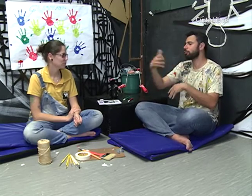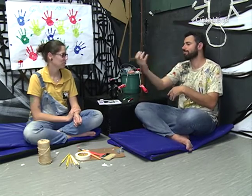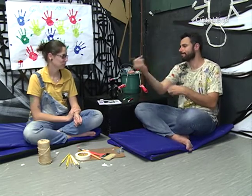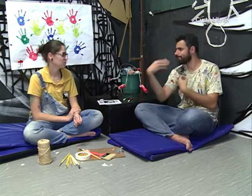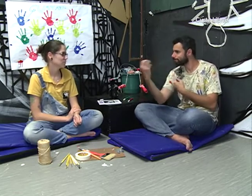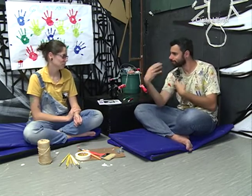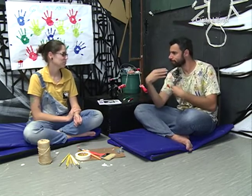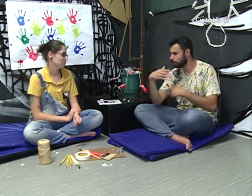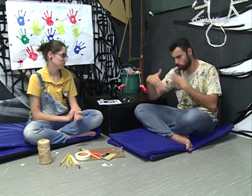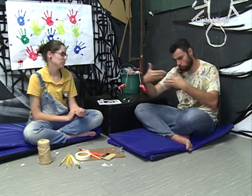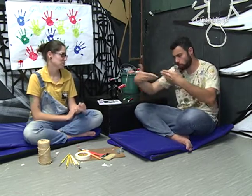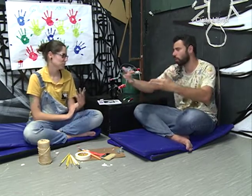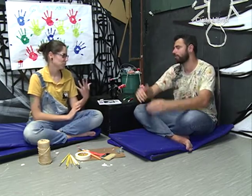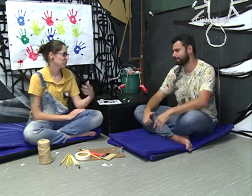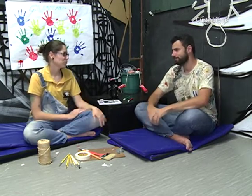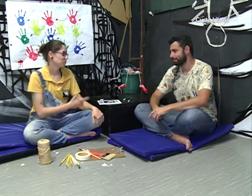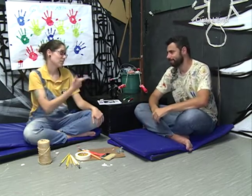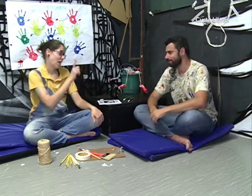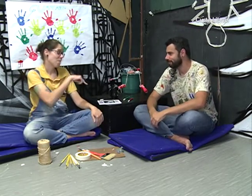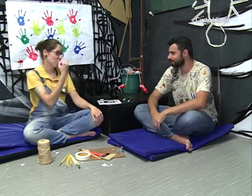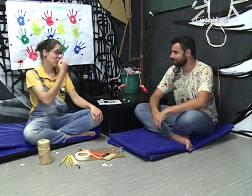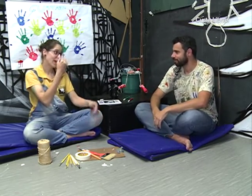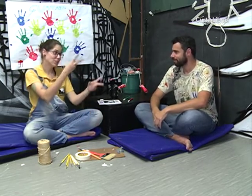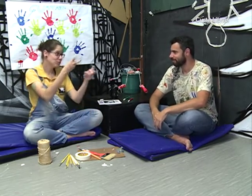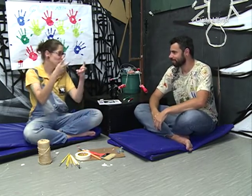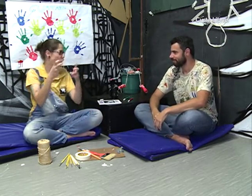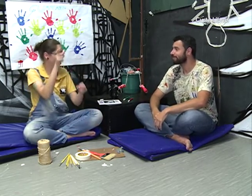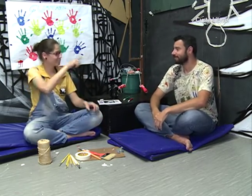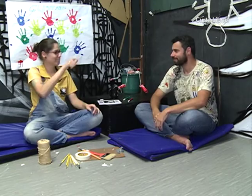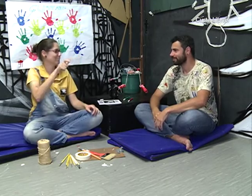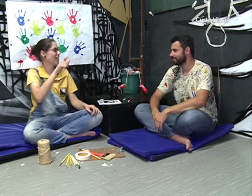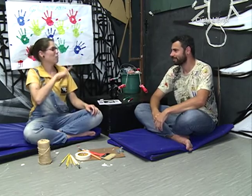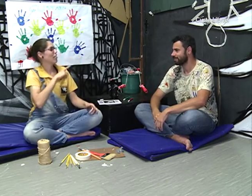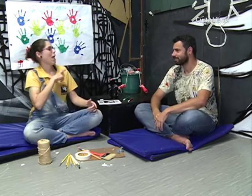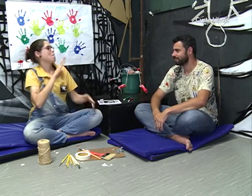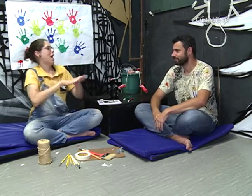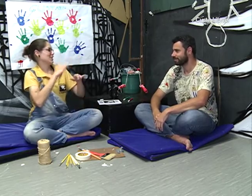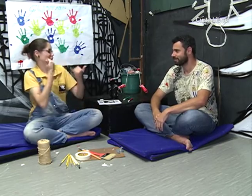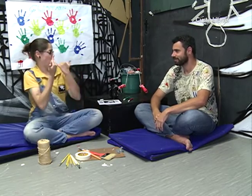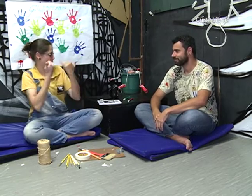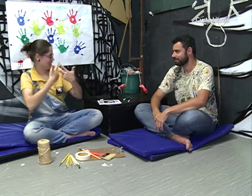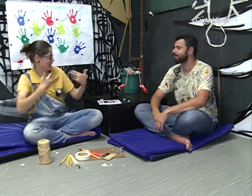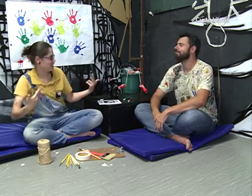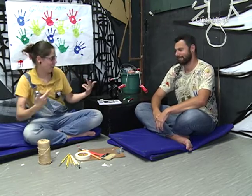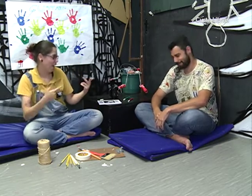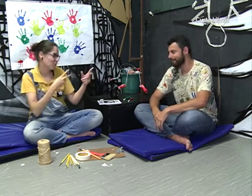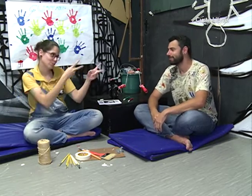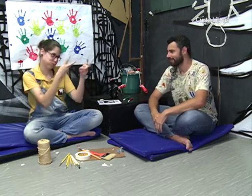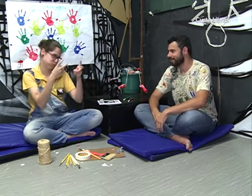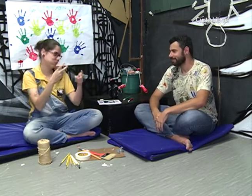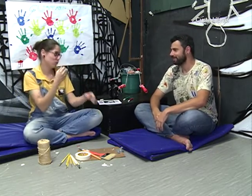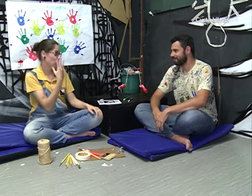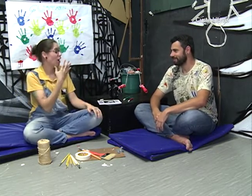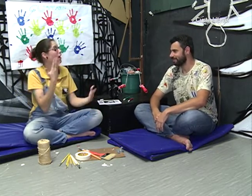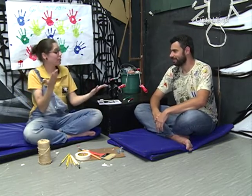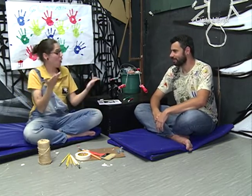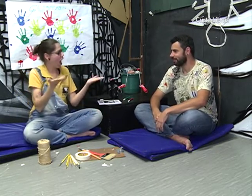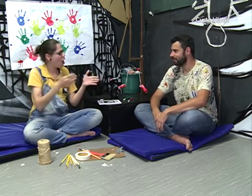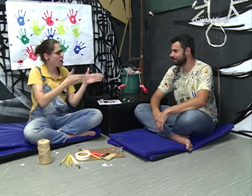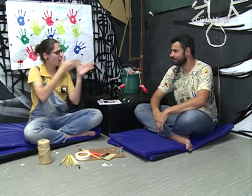Queria aprender tudo. Muito importante isso. Aprender com as outras pessoas. Aí você adquire mais informações. Agora eu